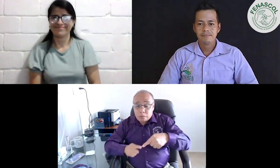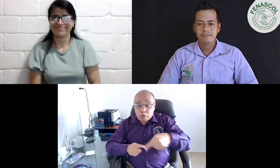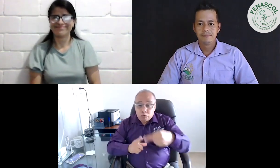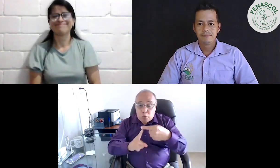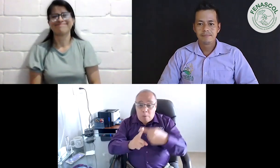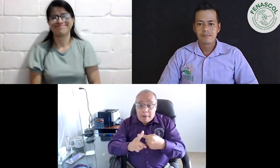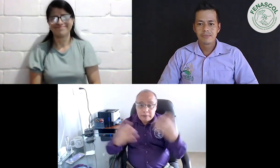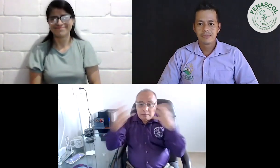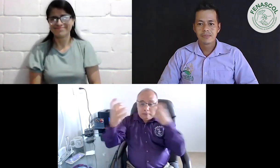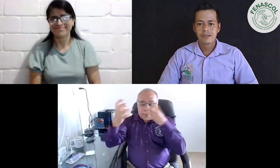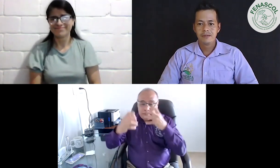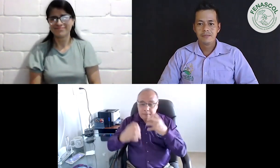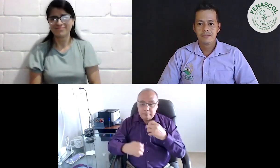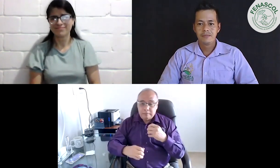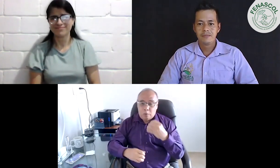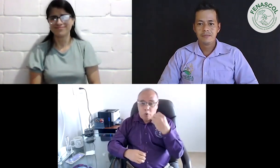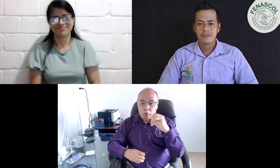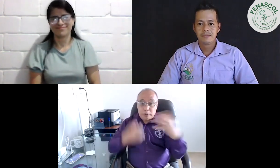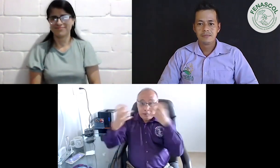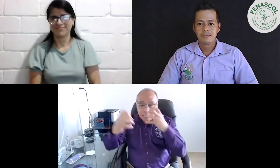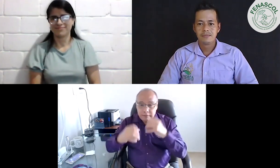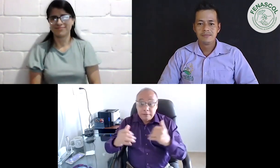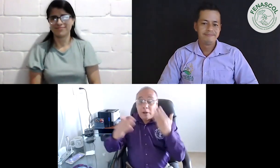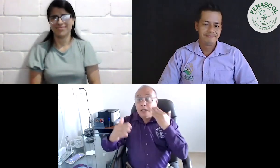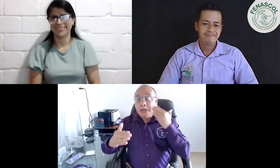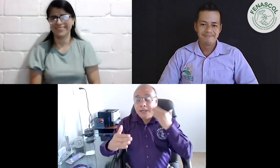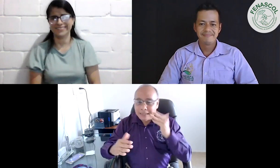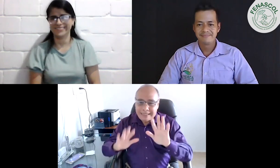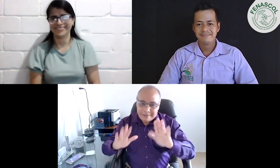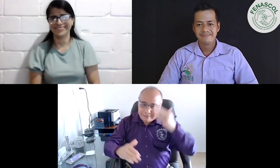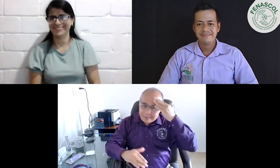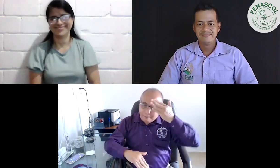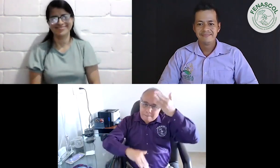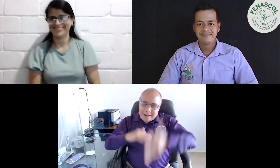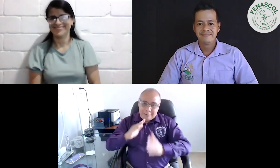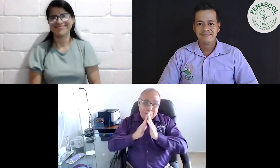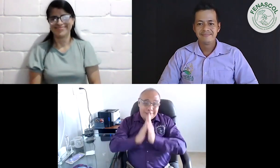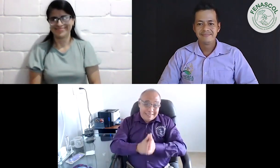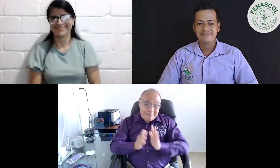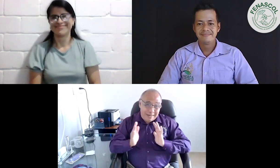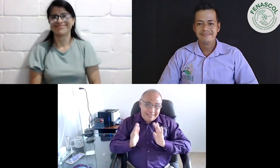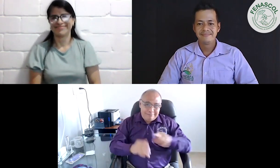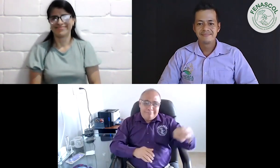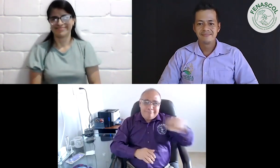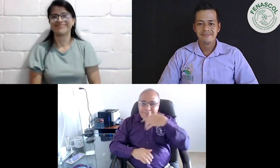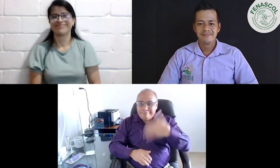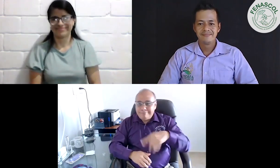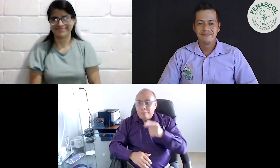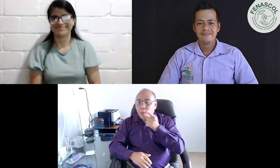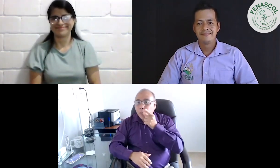nuestra licencia de conducción. Les pido por favor que sean conscientes del plazo que tenemos hasta el mes de diciembre. Así que